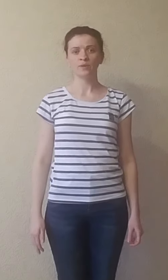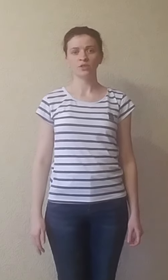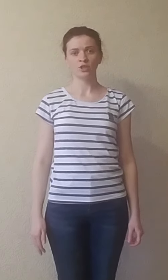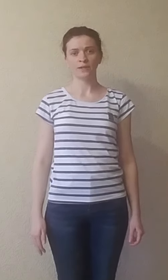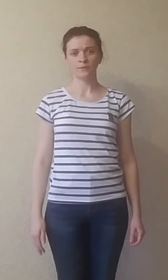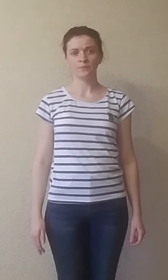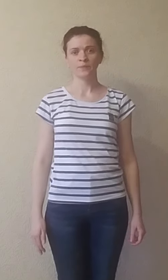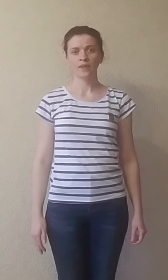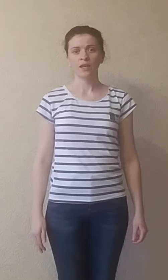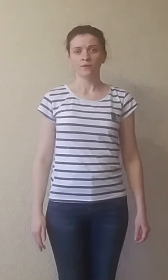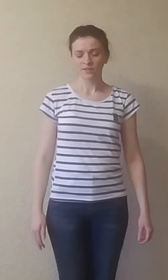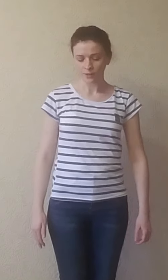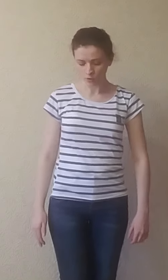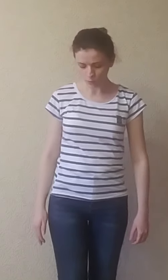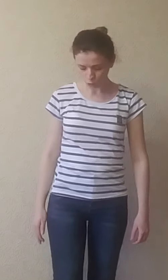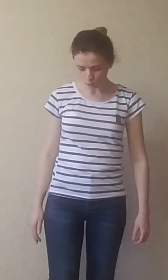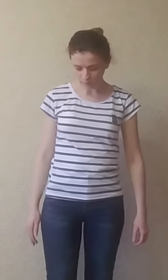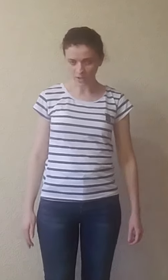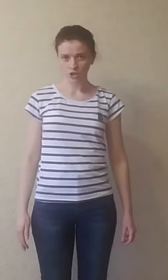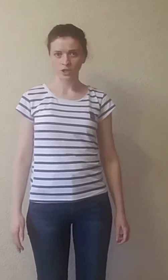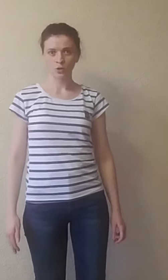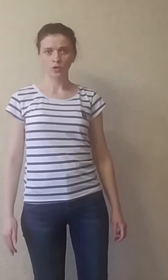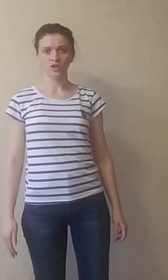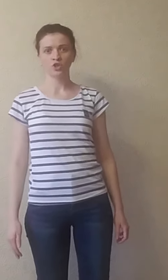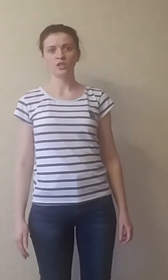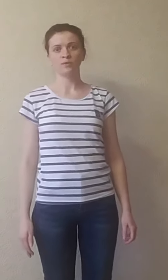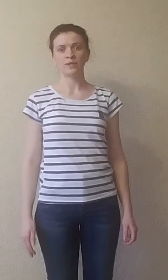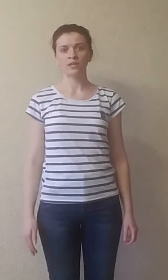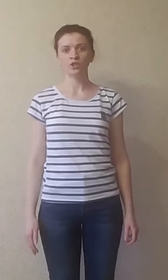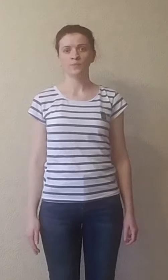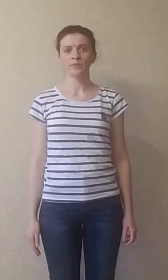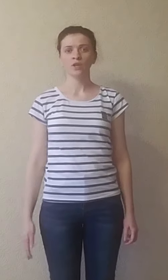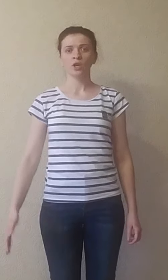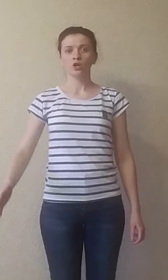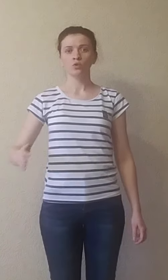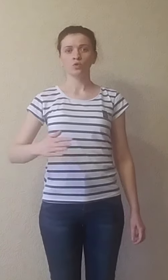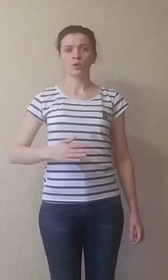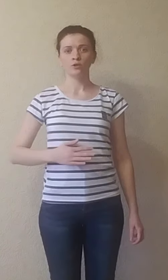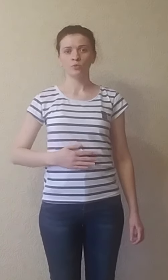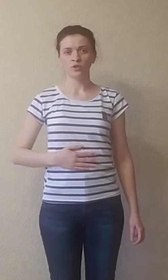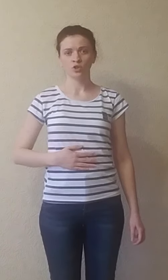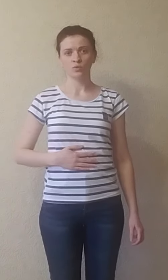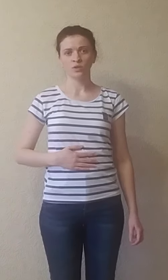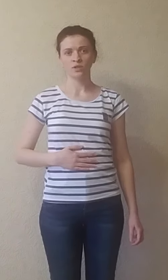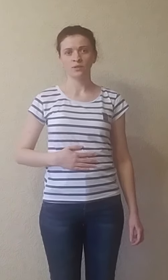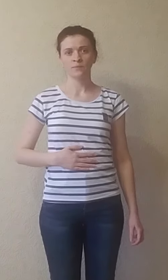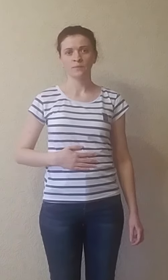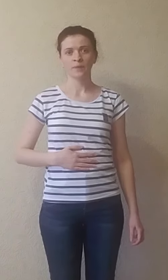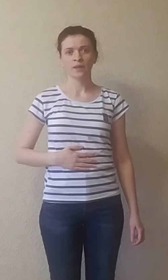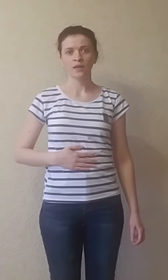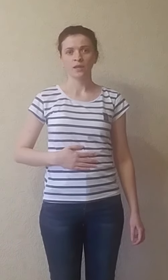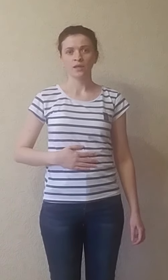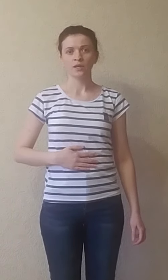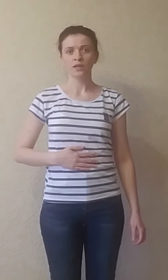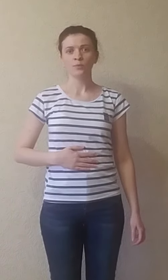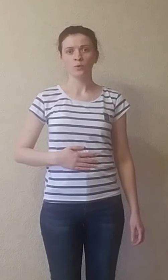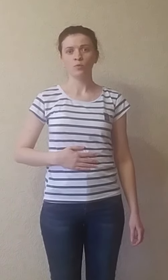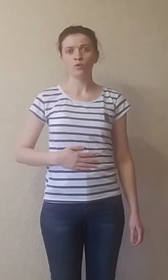подышать. Встаем в удобное положение, ноги на ширине плеч, ручку кладем на животик и пробуем